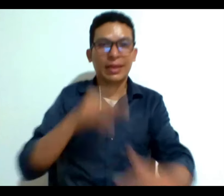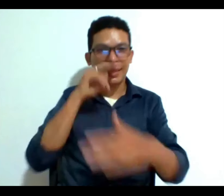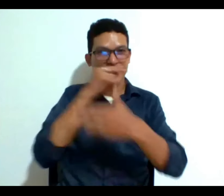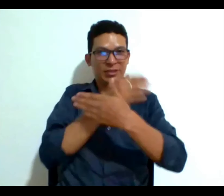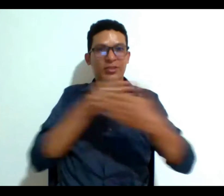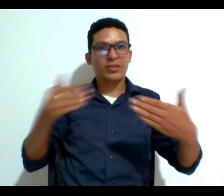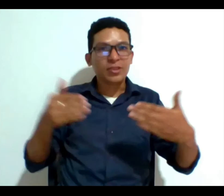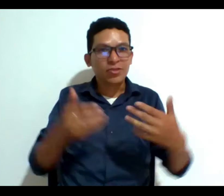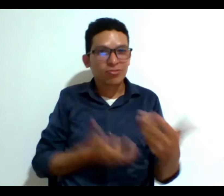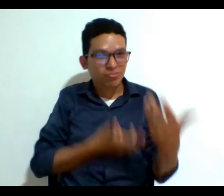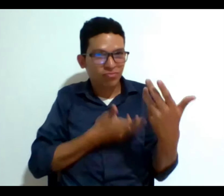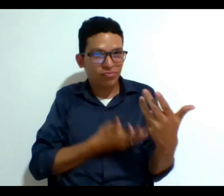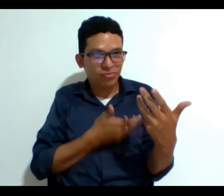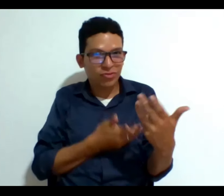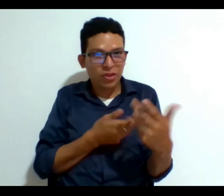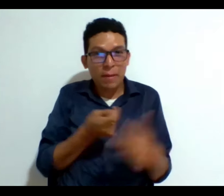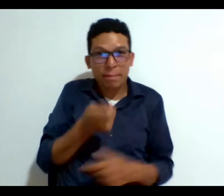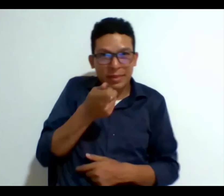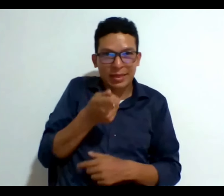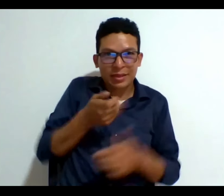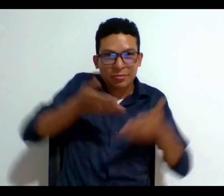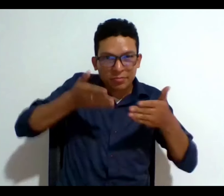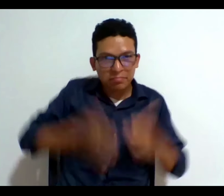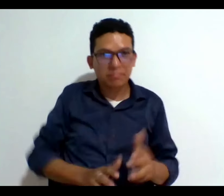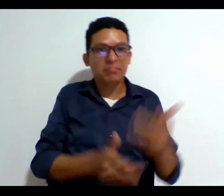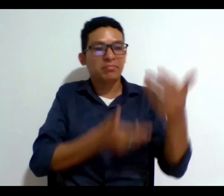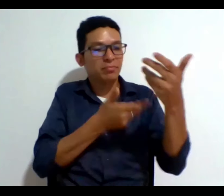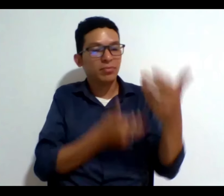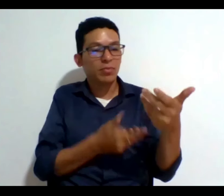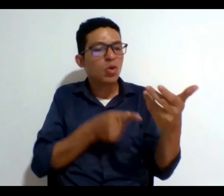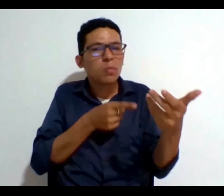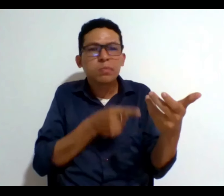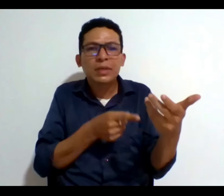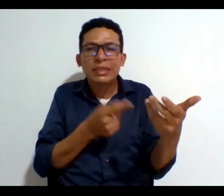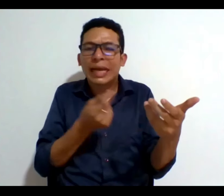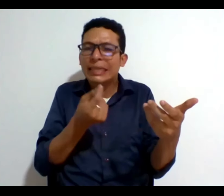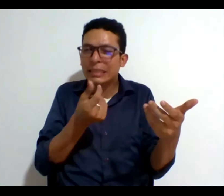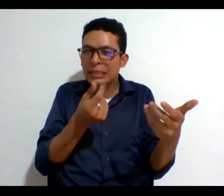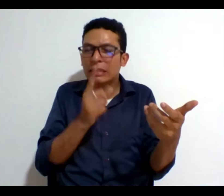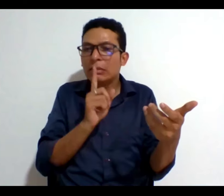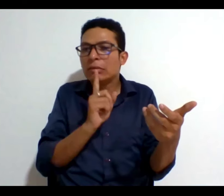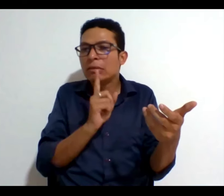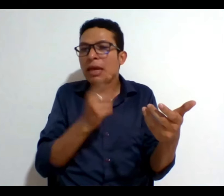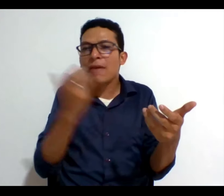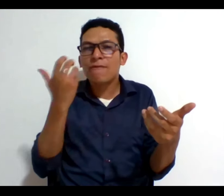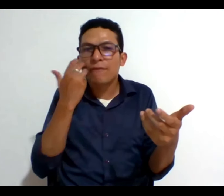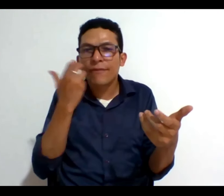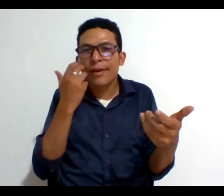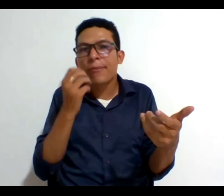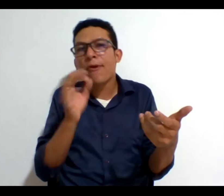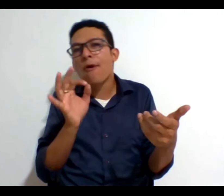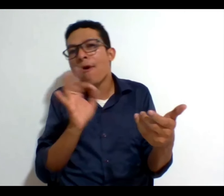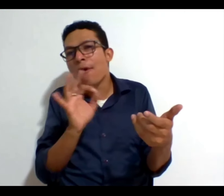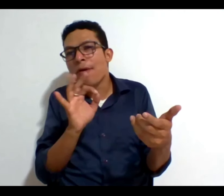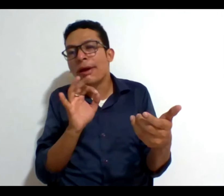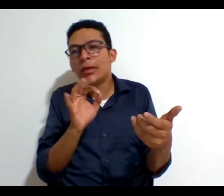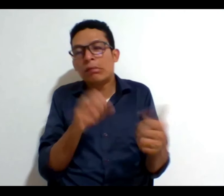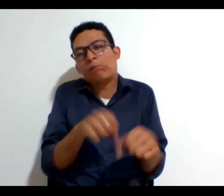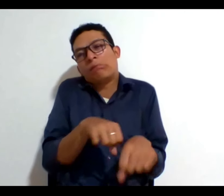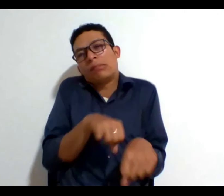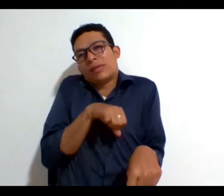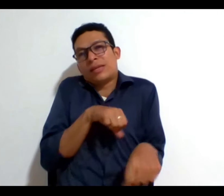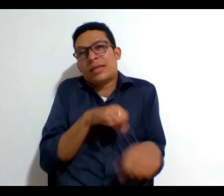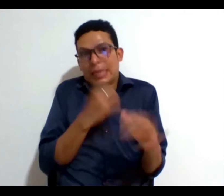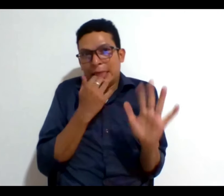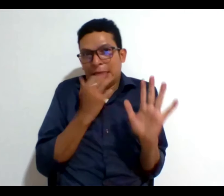nacidos que para ese momento se consideraban que tenían alguna enfermedad o deformidad se